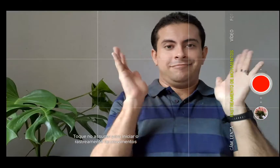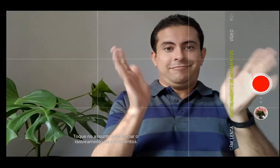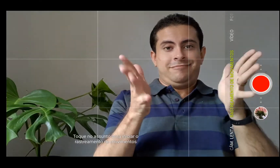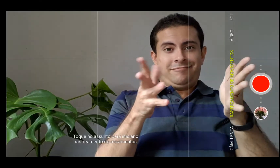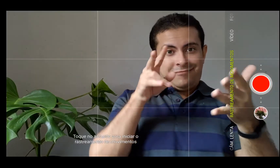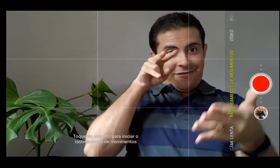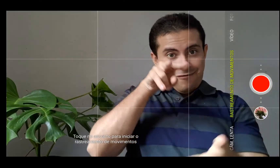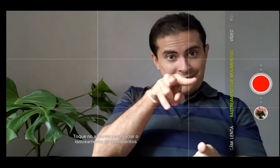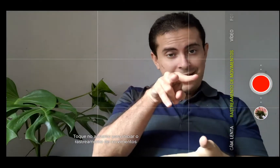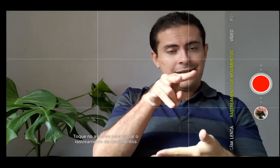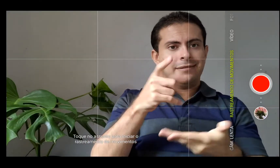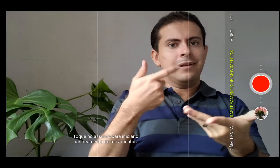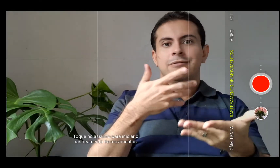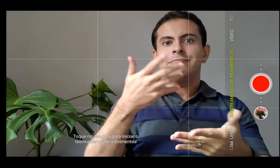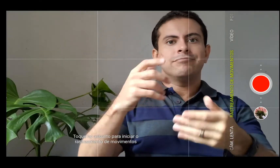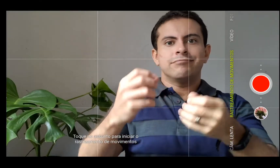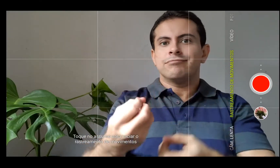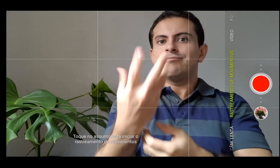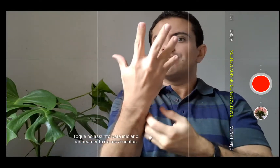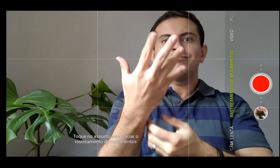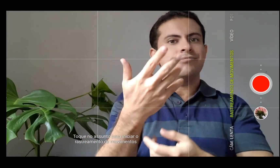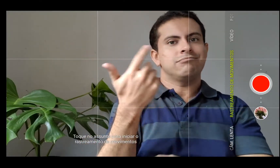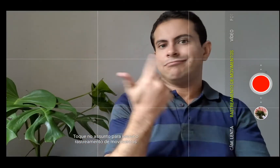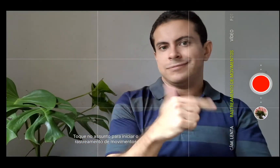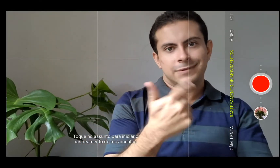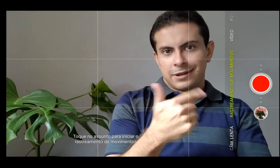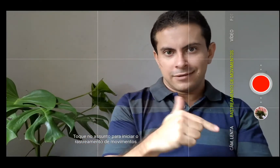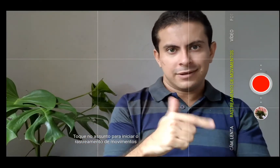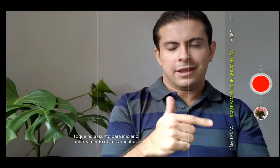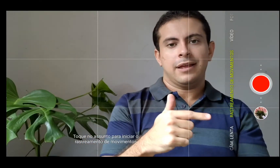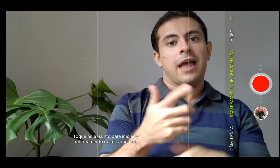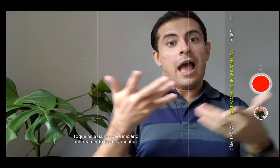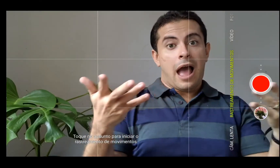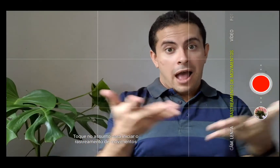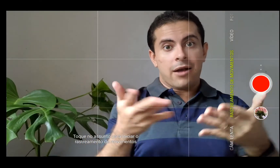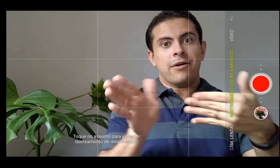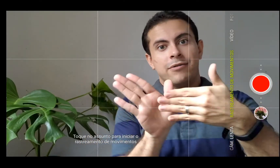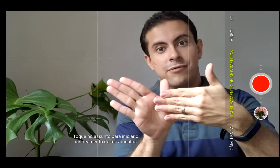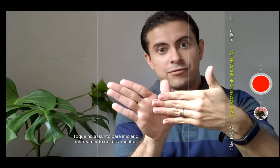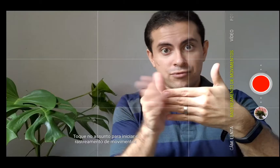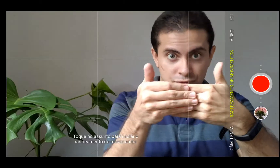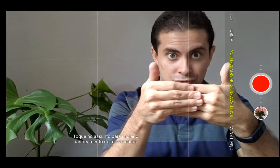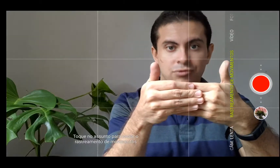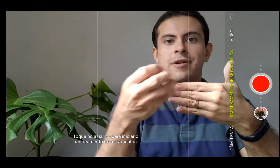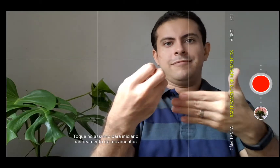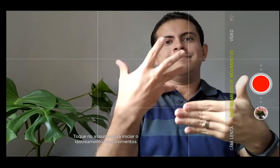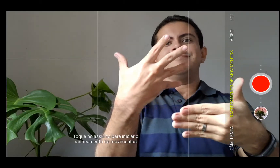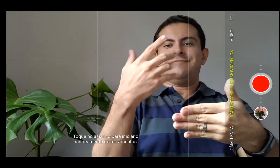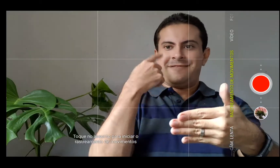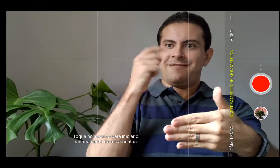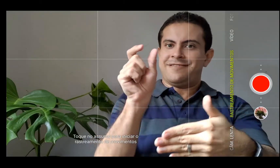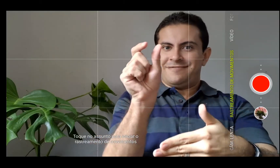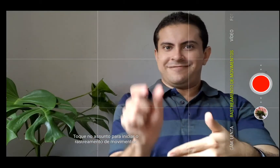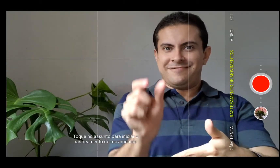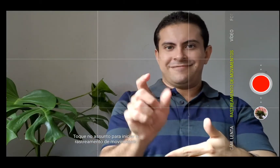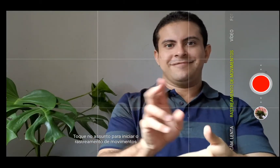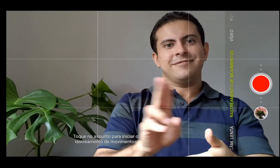estava vendo, né, não apareceu esse modo para mim, mas quando a gente bota a câmera aqui para trás, aparece que é o modo de rastreamento.